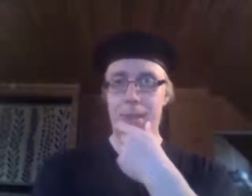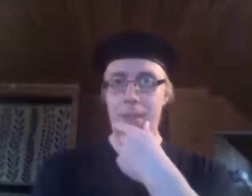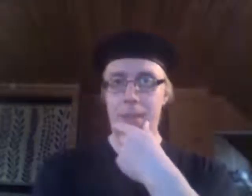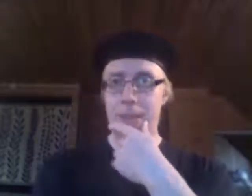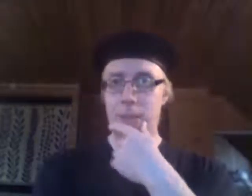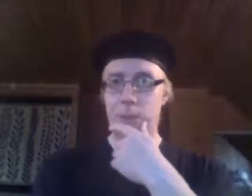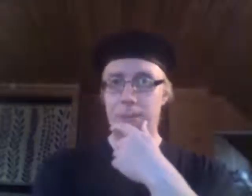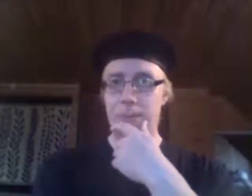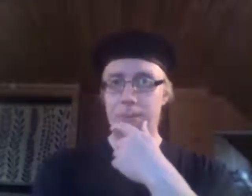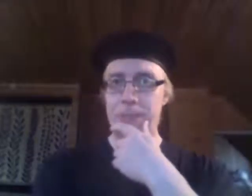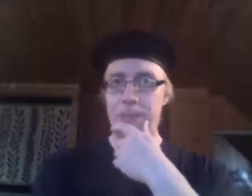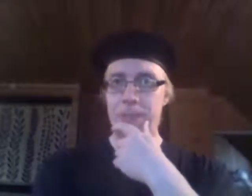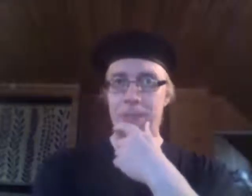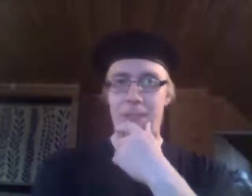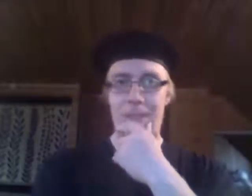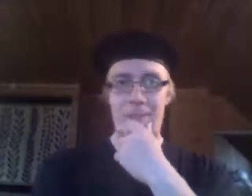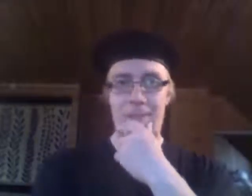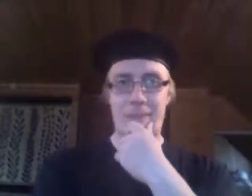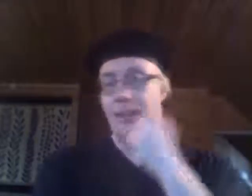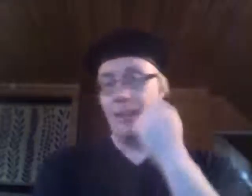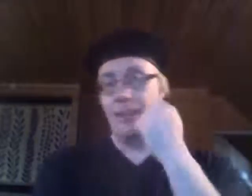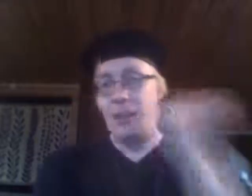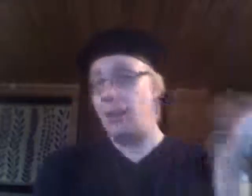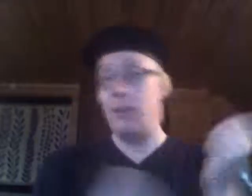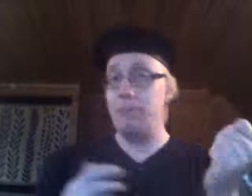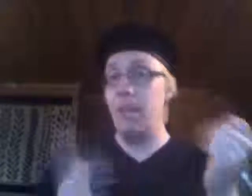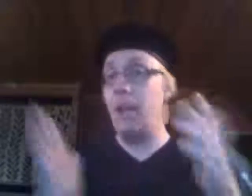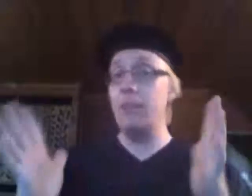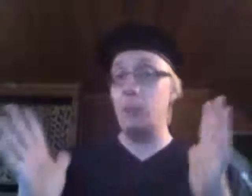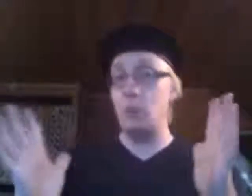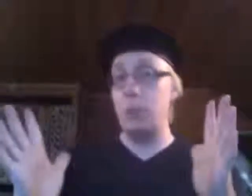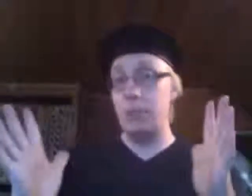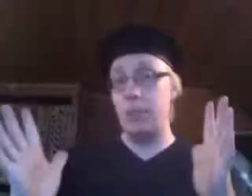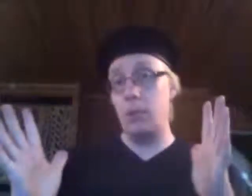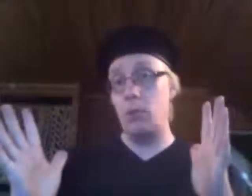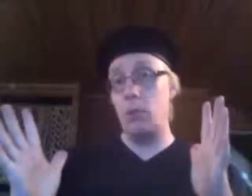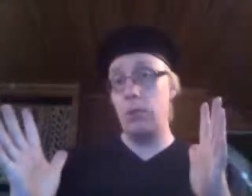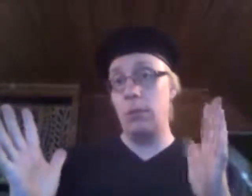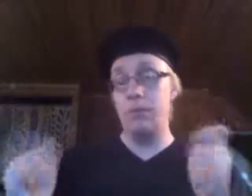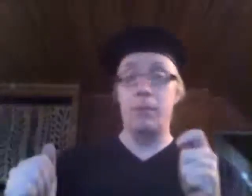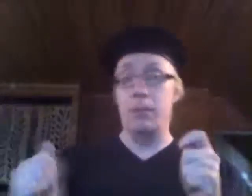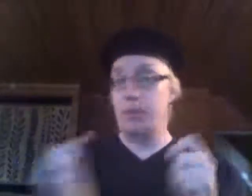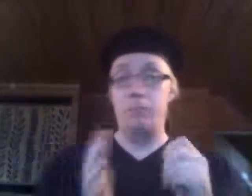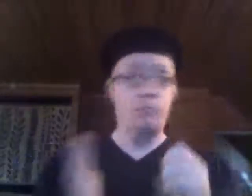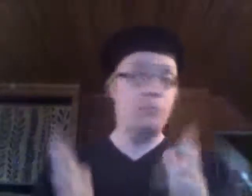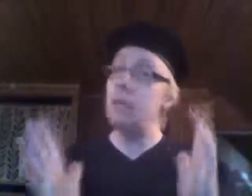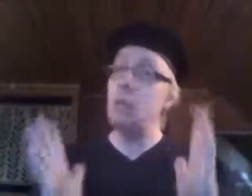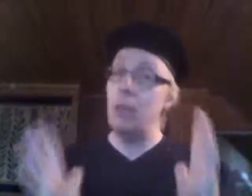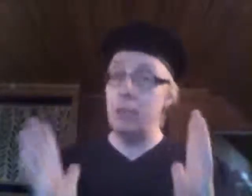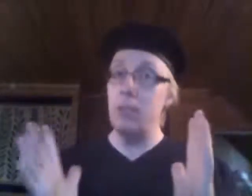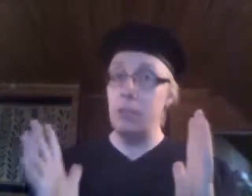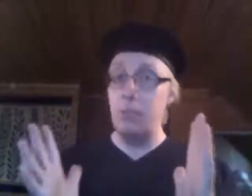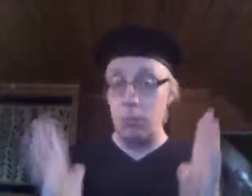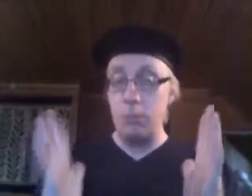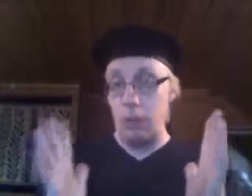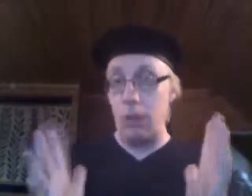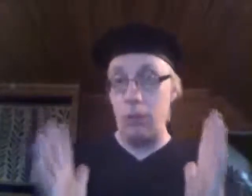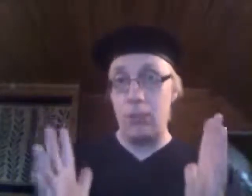Joo, tässä taas. Ah, jälleen Trumpista joku uutinen. Mun täytyy aina sanoa, että Trumpi on kyllä loistava